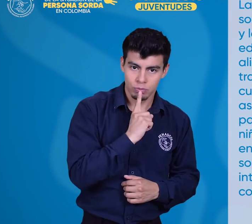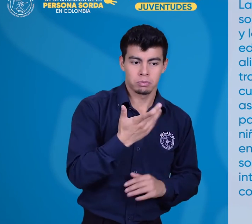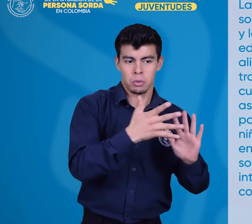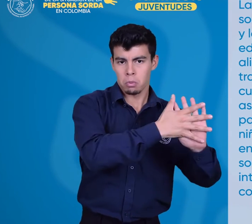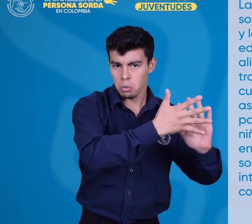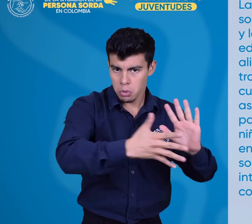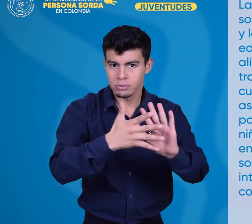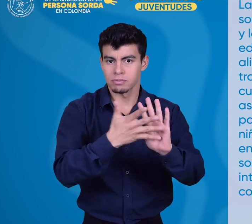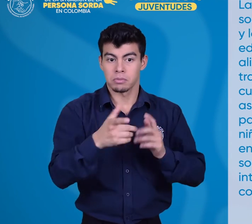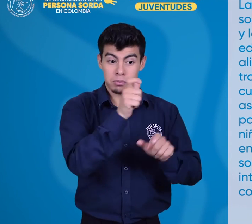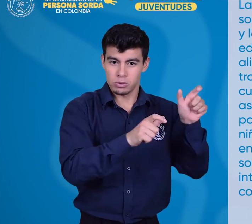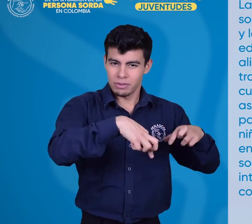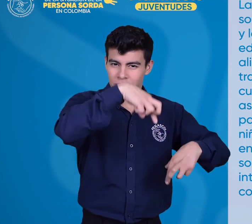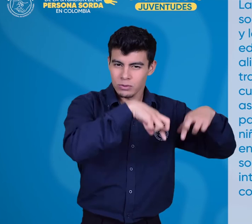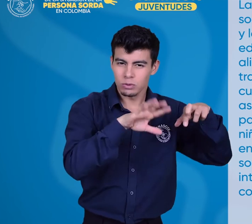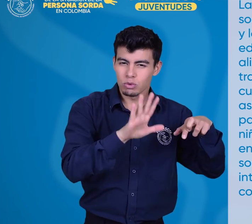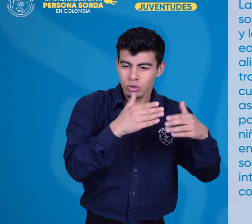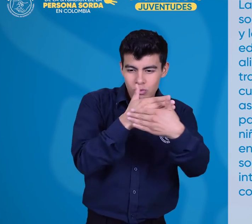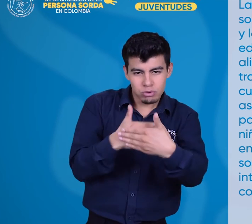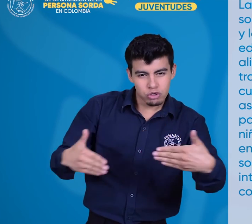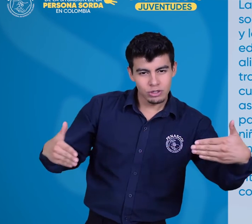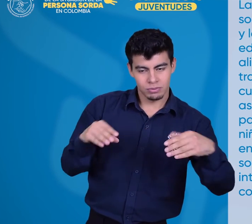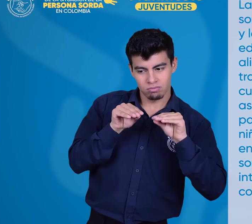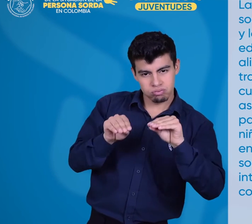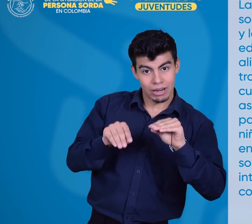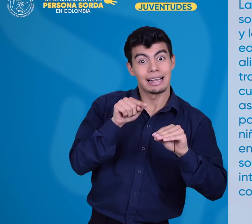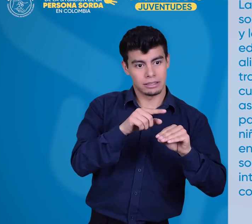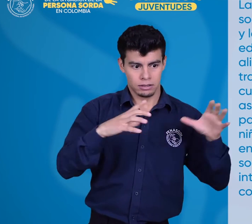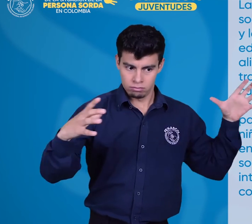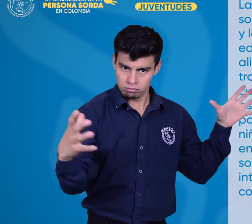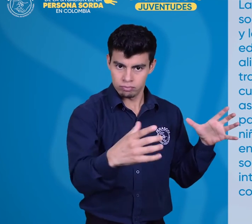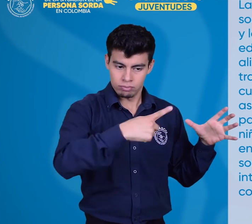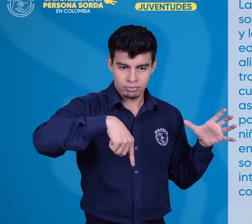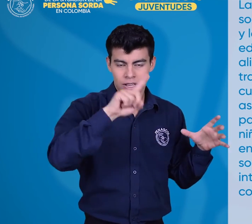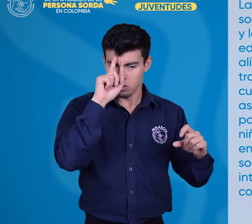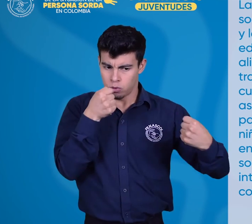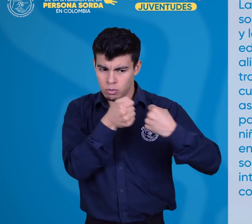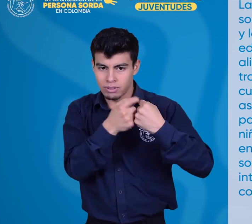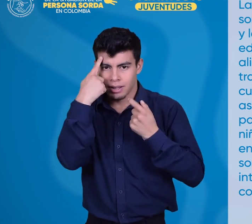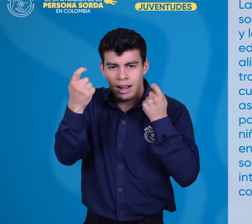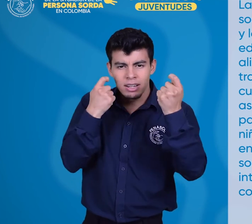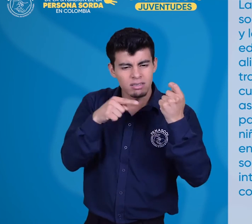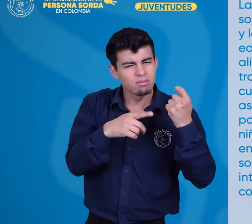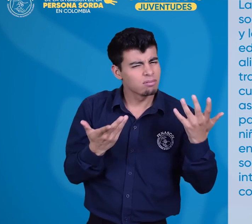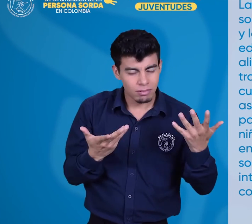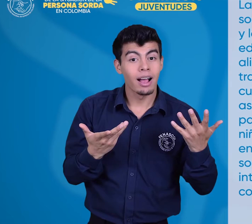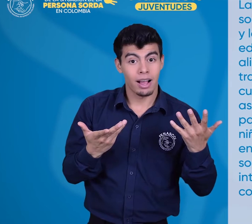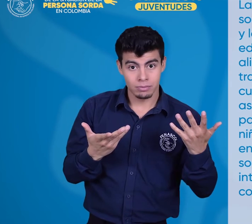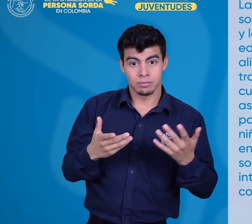modelos lingüísticos y profesionales en educación infantil, son aliados estratégicos para transmitir los valores